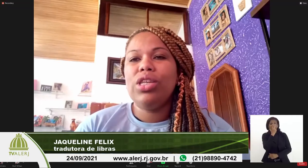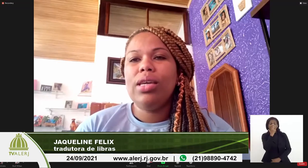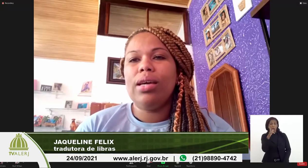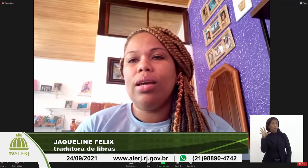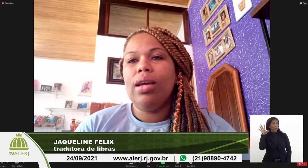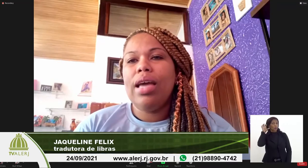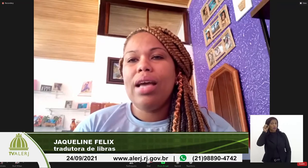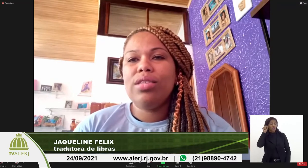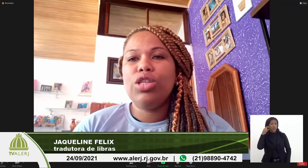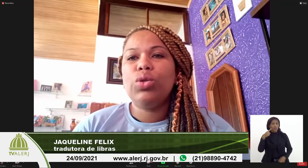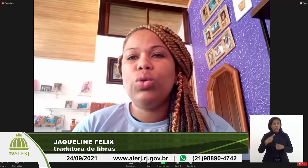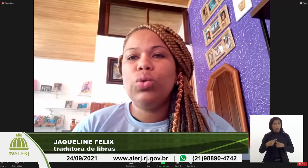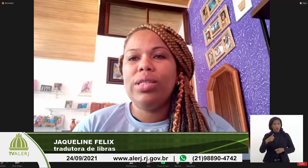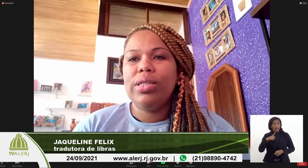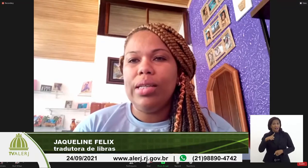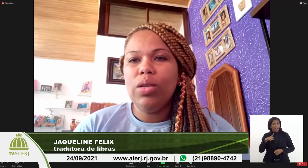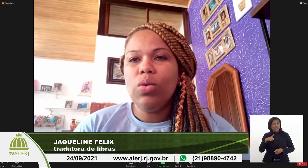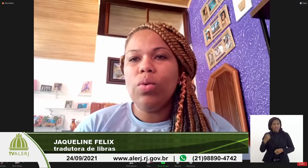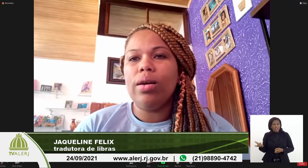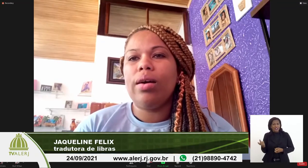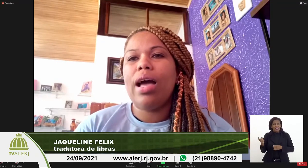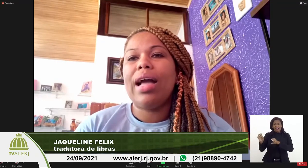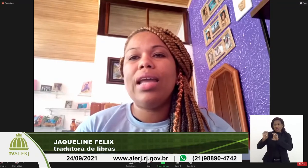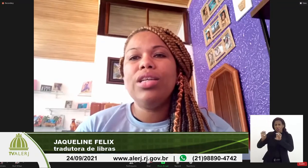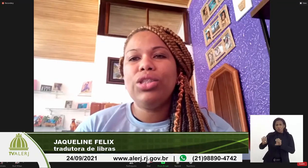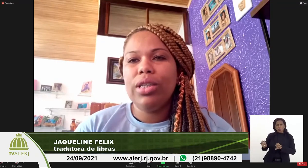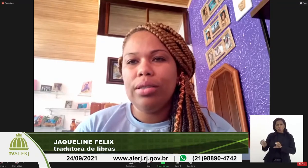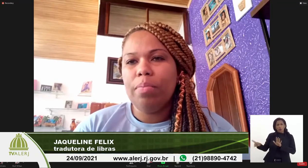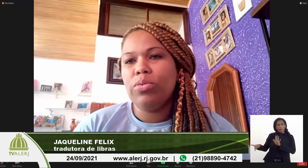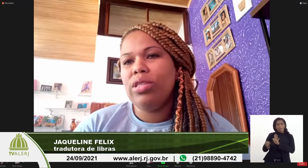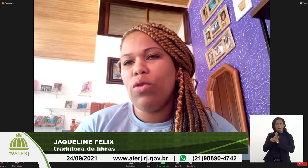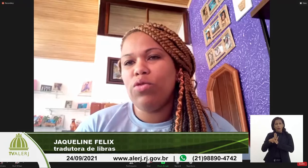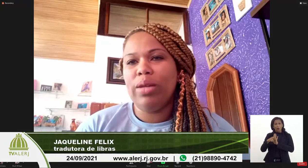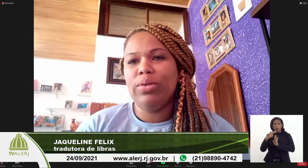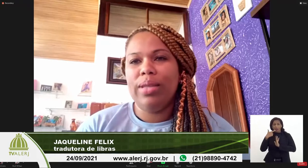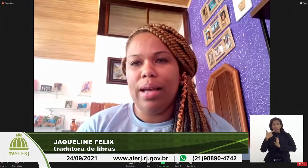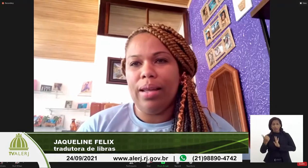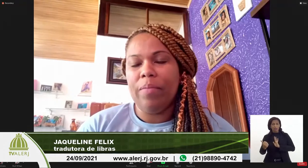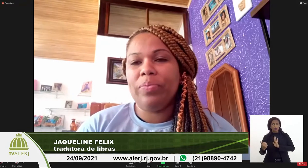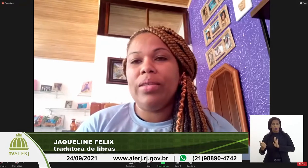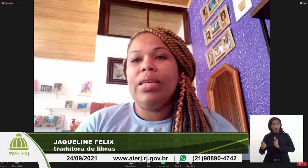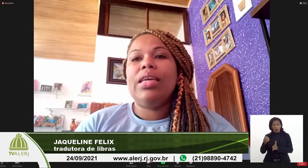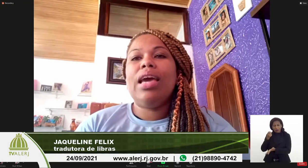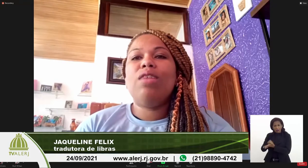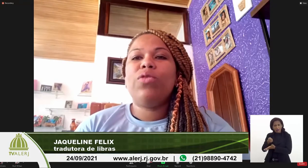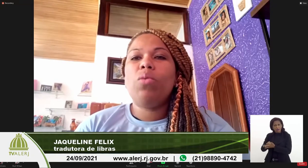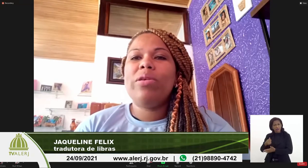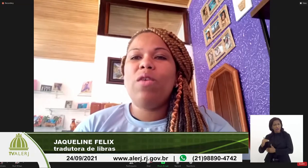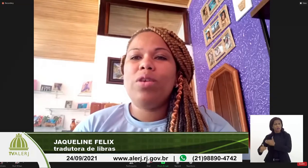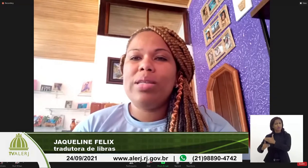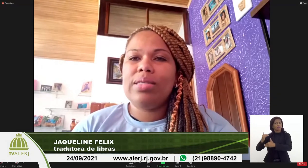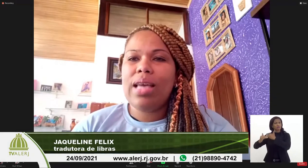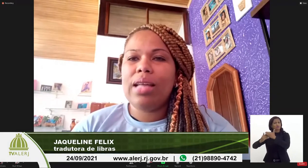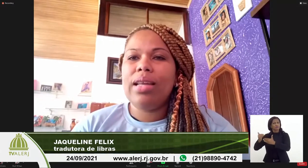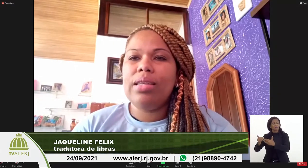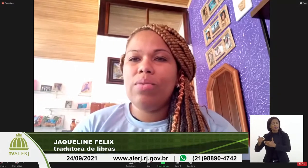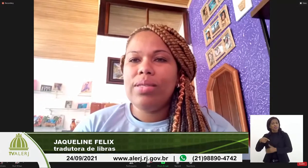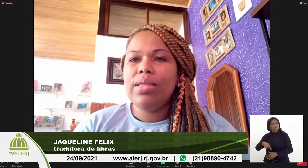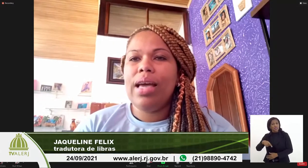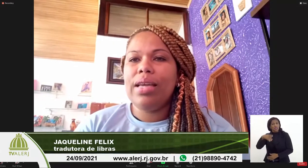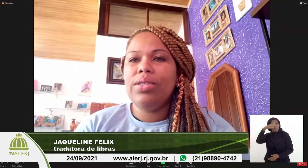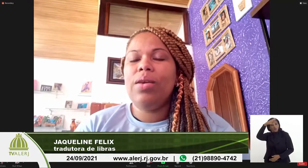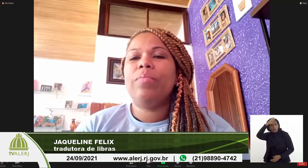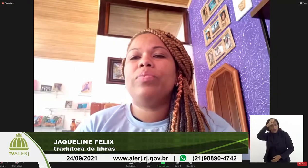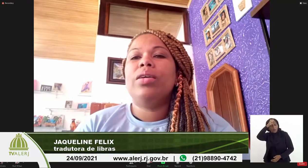porque ela tinha essa estrutura de língua garantida para o desenvolvimento dela. E ela foi alfabetizada na